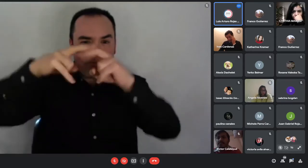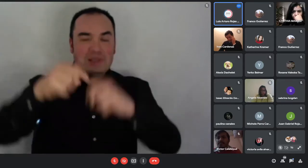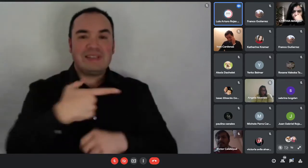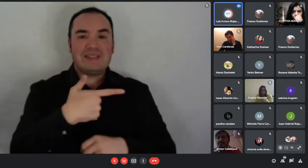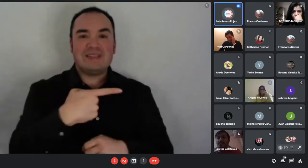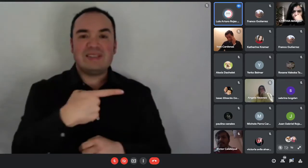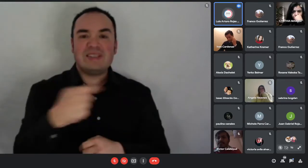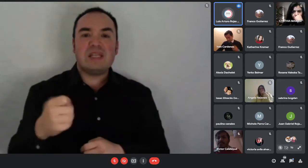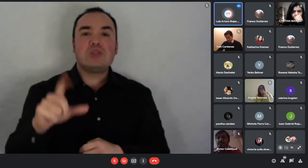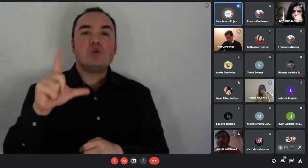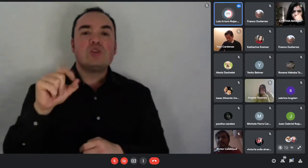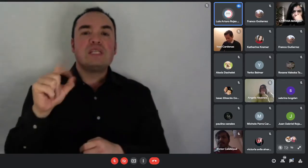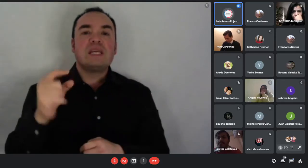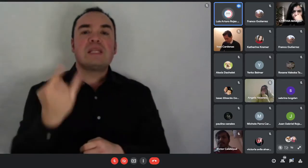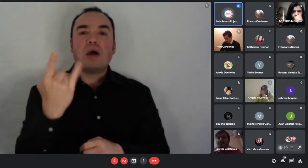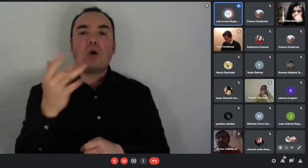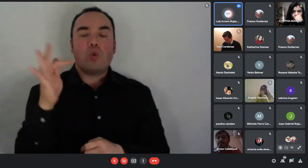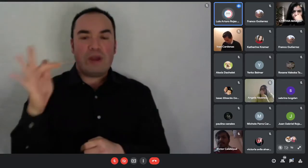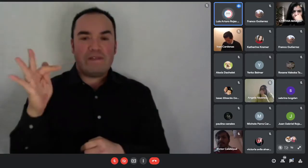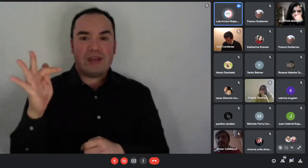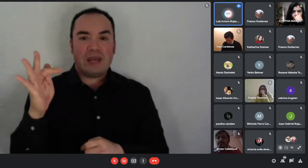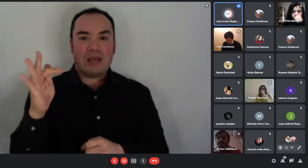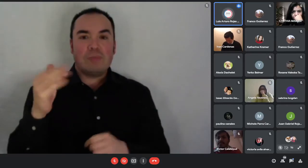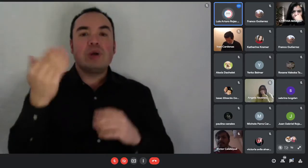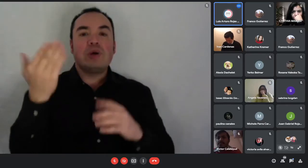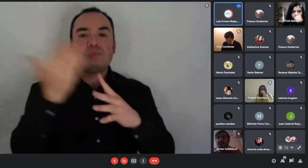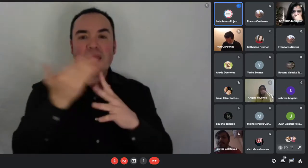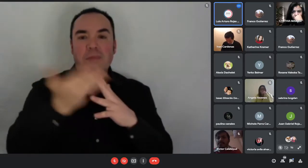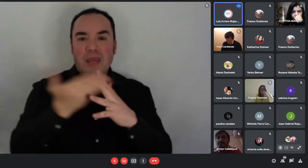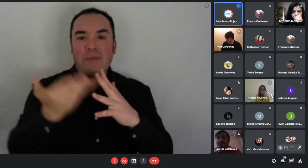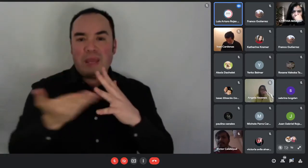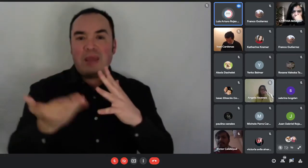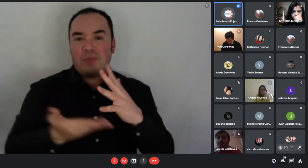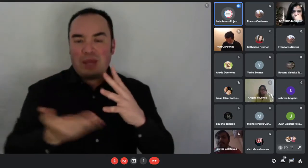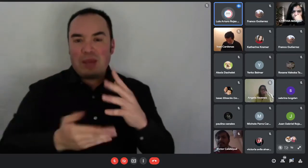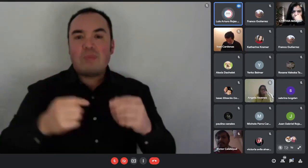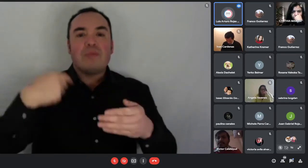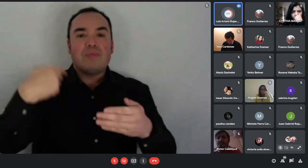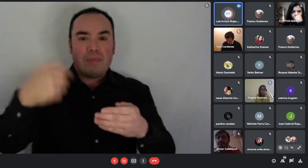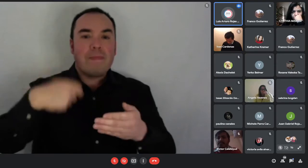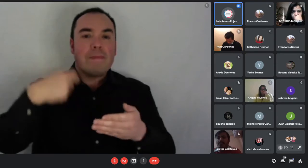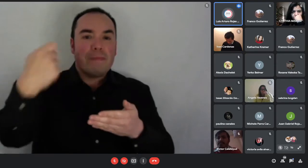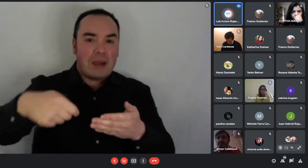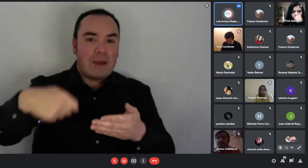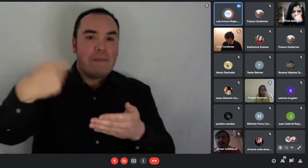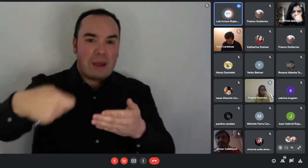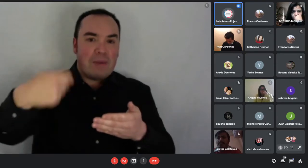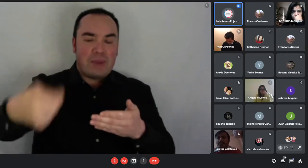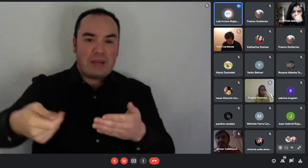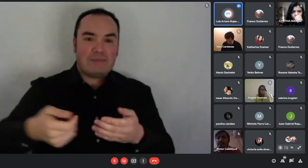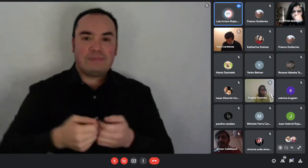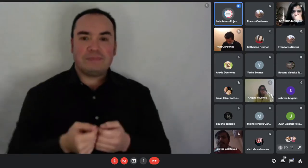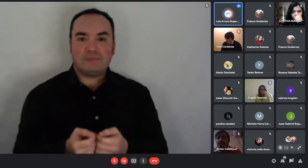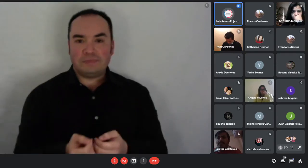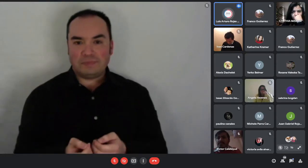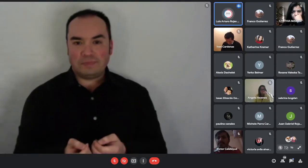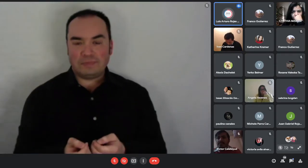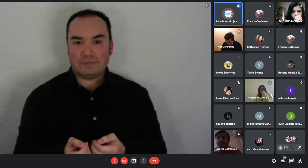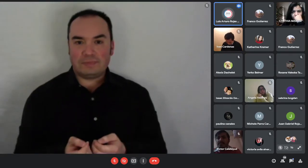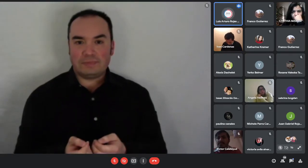arriendo de su vivienda. Pero esas 170 unidades de fomento se van a ir entregando mensualmente ya